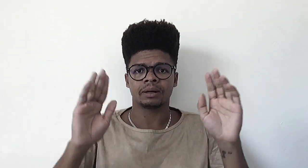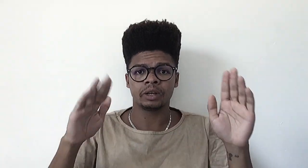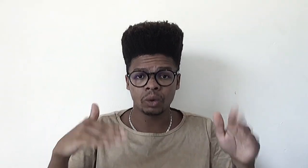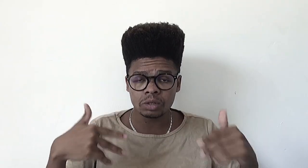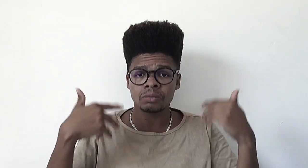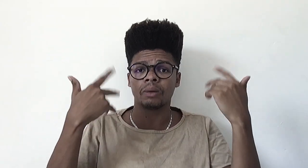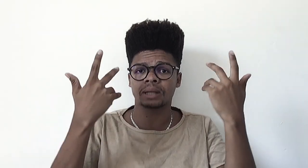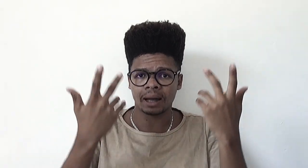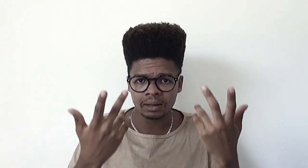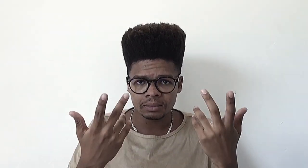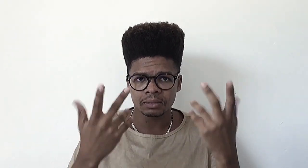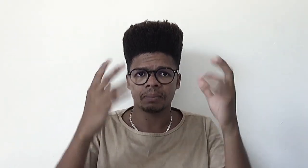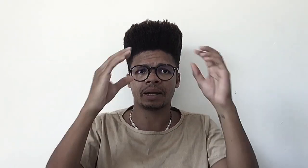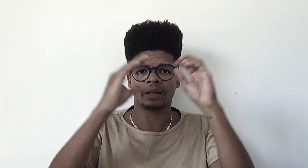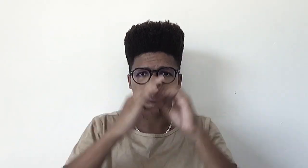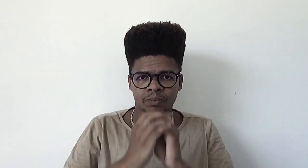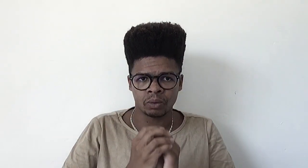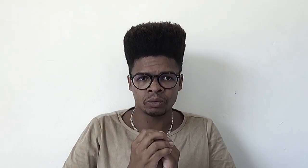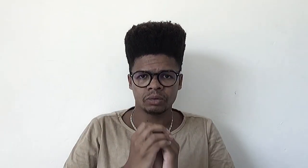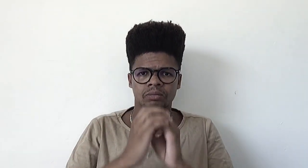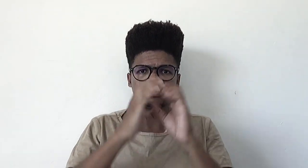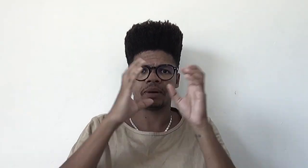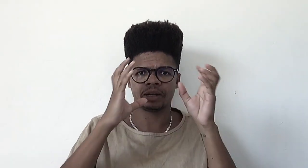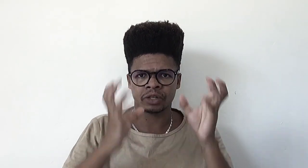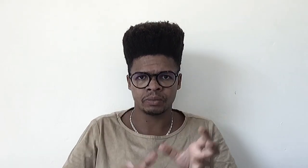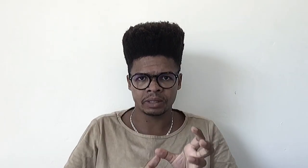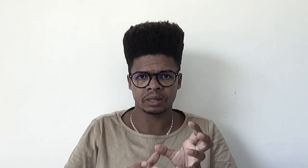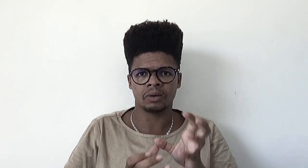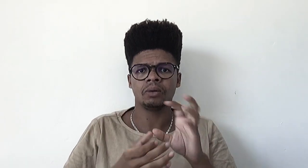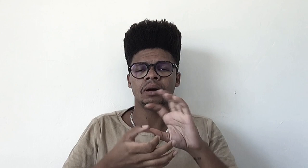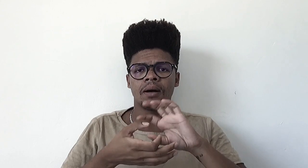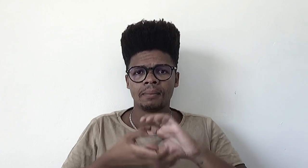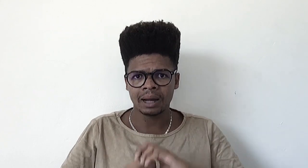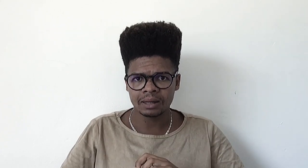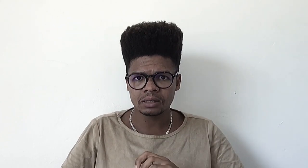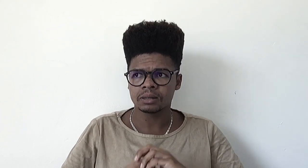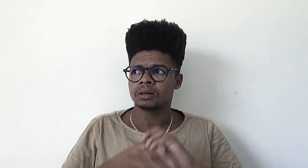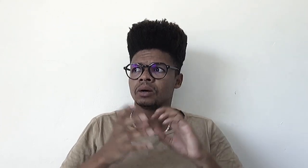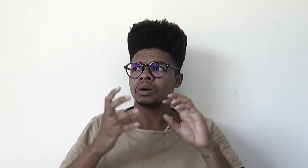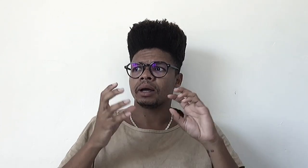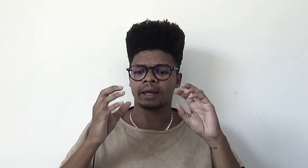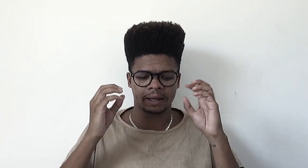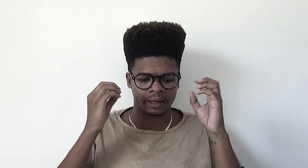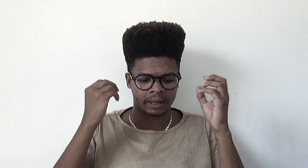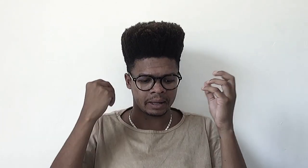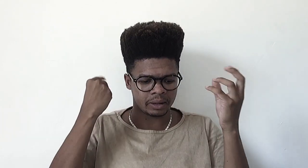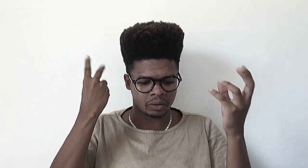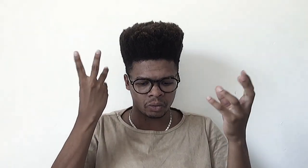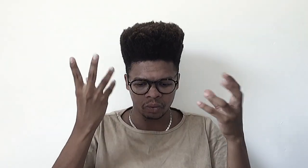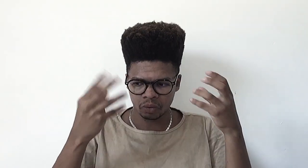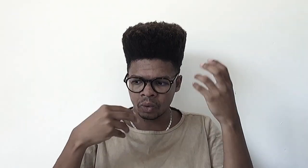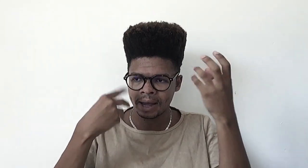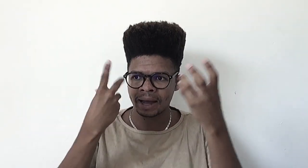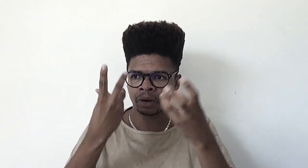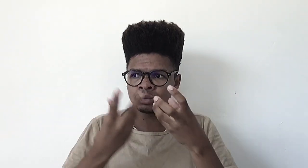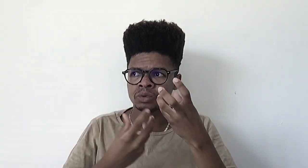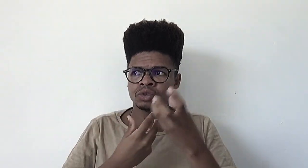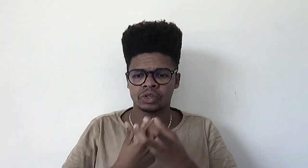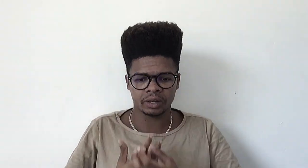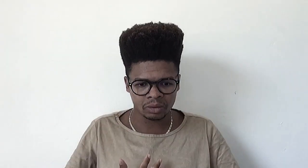Criou-se um altar para este ponto, para esta dimensão. Mas, o real do sujeito,